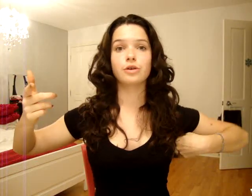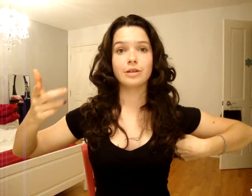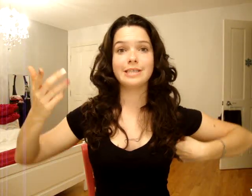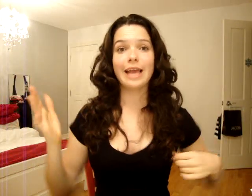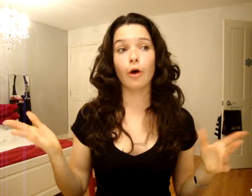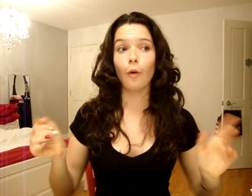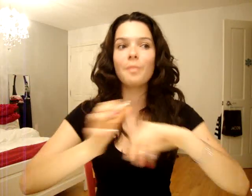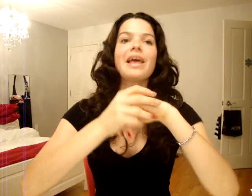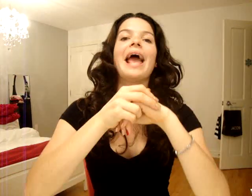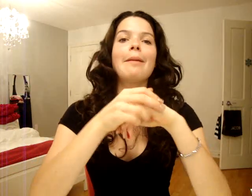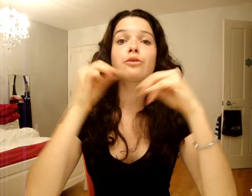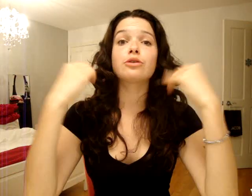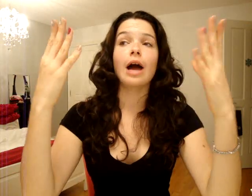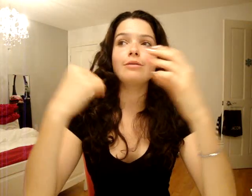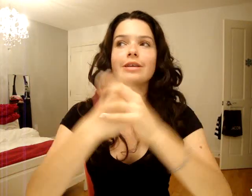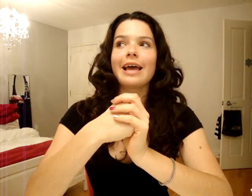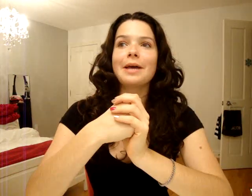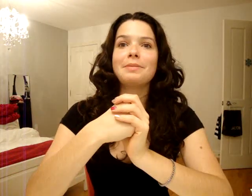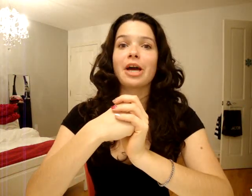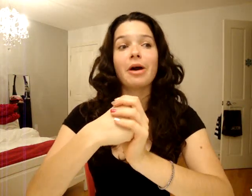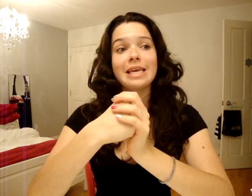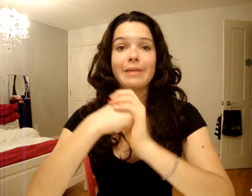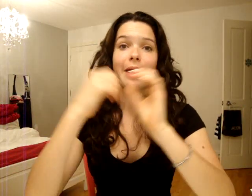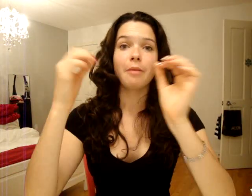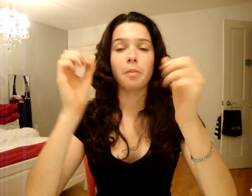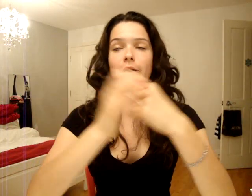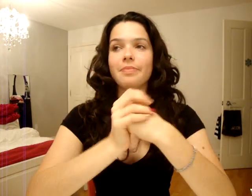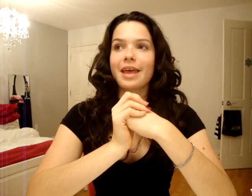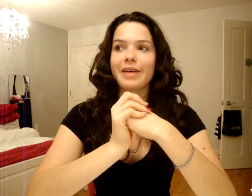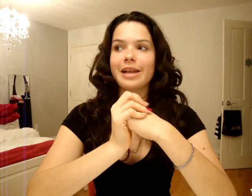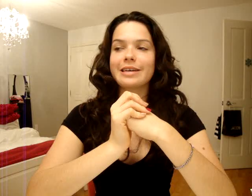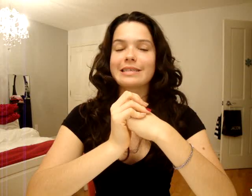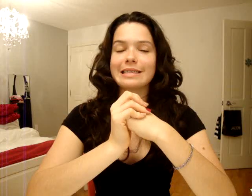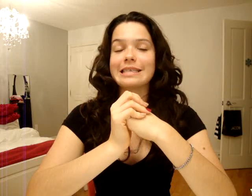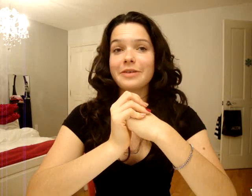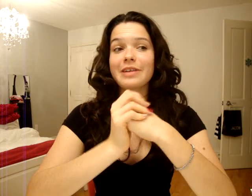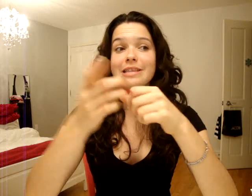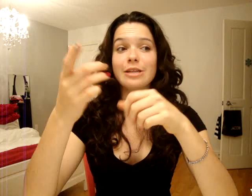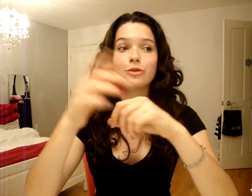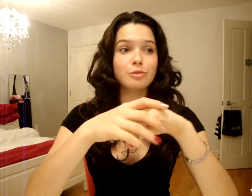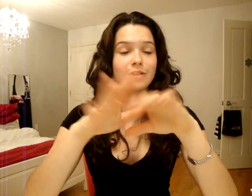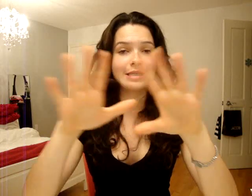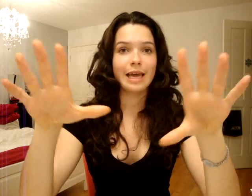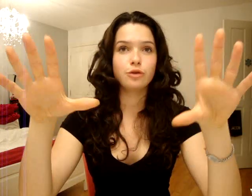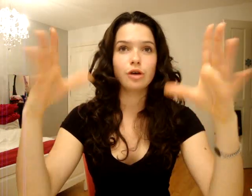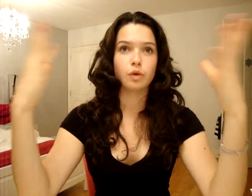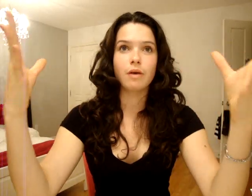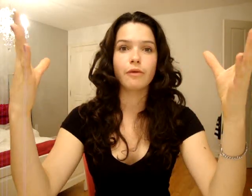tirer de haut. Puis là, toi, tu rentres. Puis c'est comme, OK. Bien, meurs pas. Fait que là, c'est ça. Fait que là, ils tire dessus. Je me suis fait tirer dessus comme trois fois.